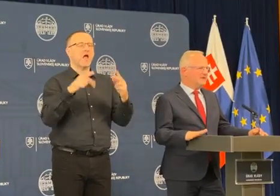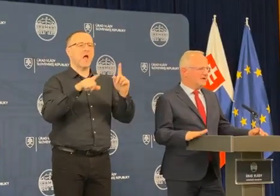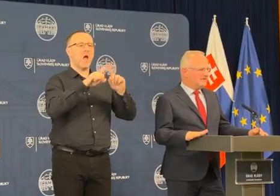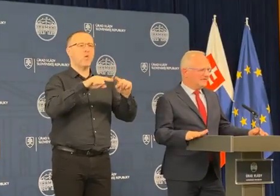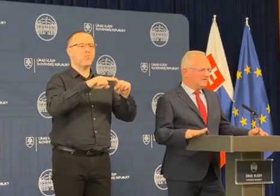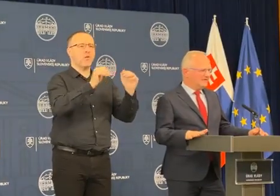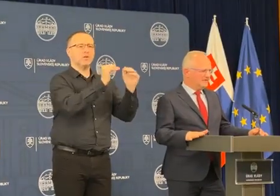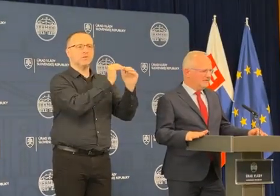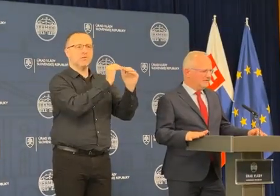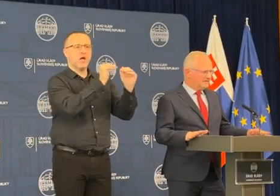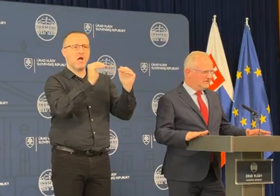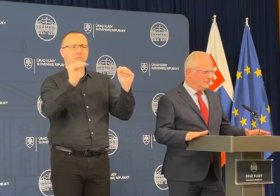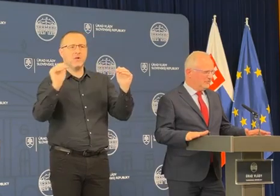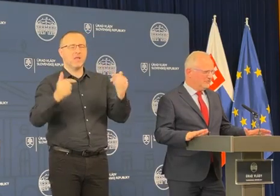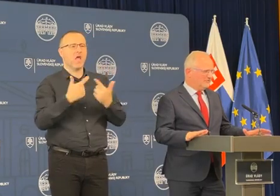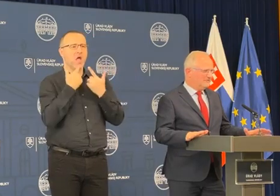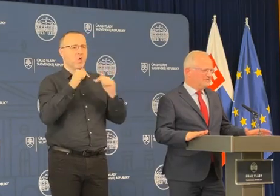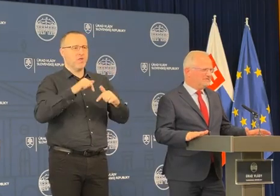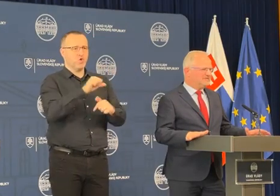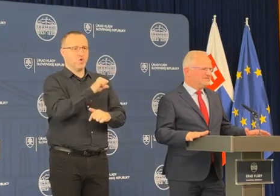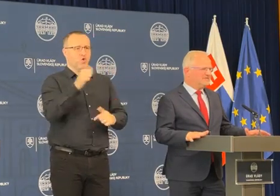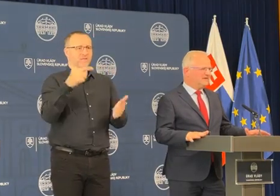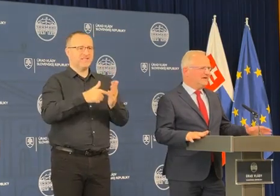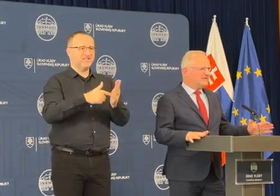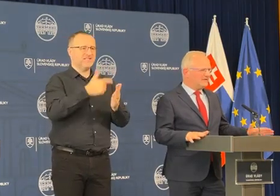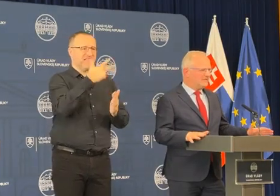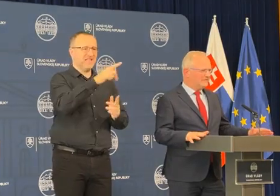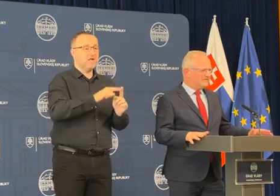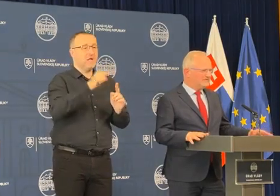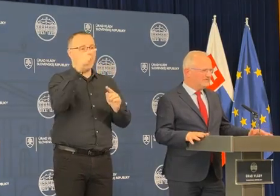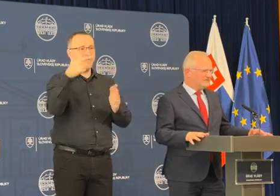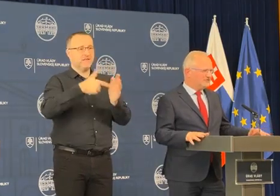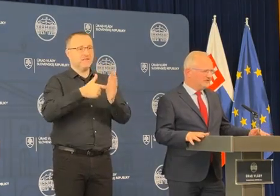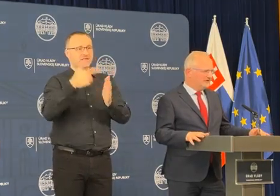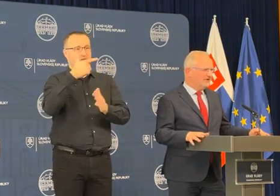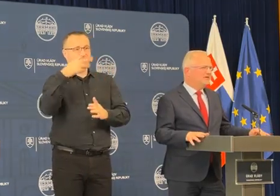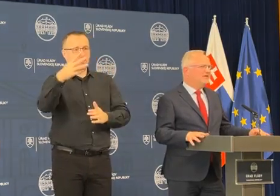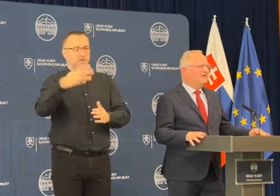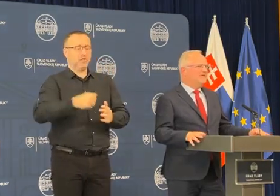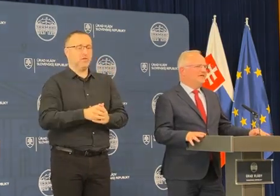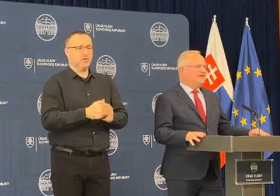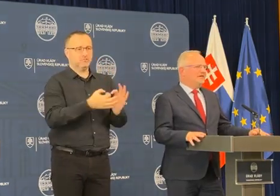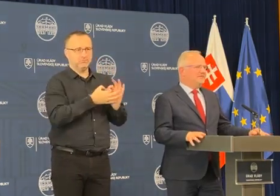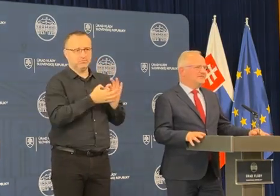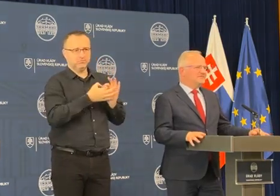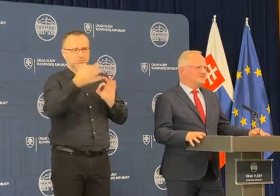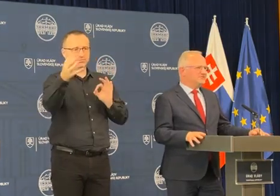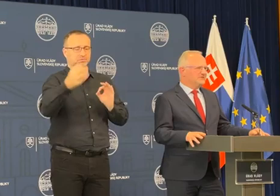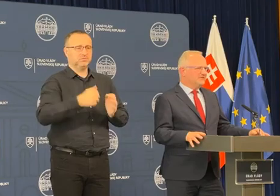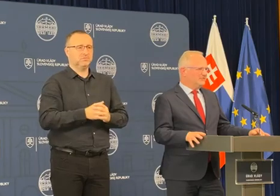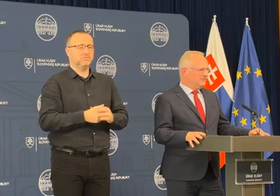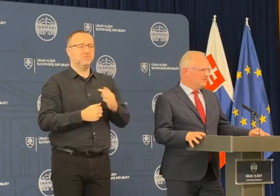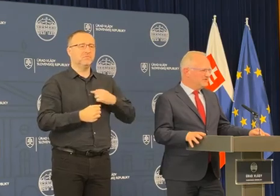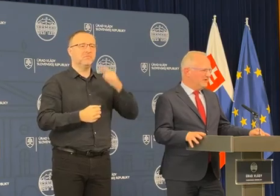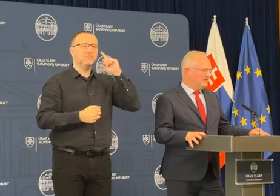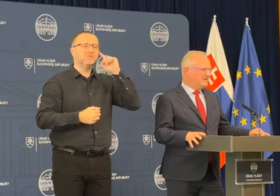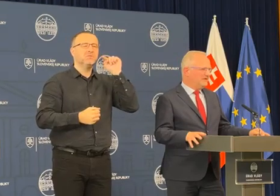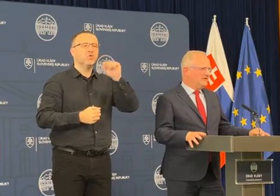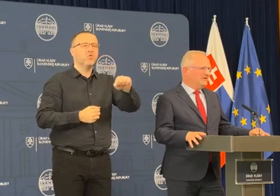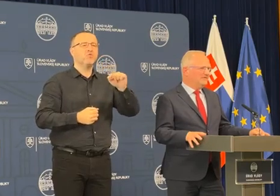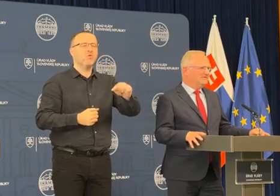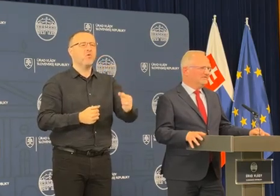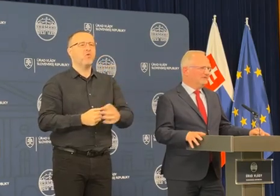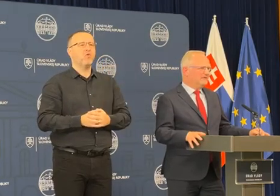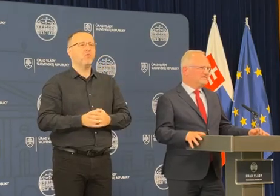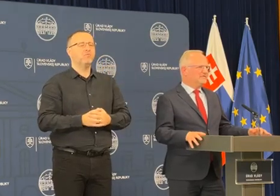stabilná, tak ako je tento rok, rok 2023, aj na rok 2024. Myslím si, že toto je výzva.